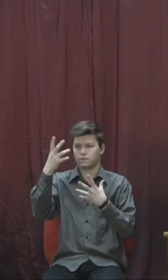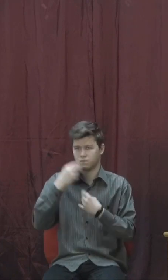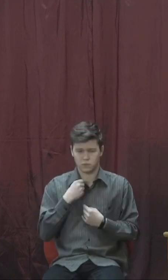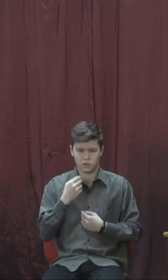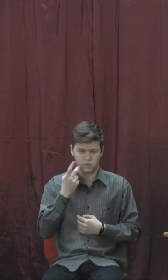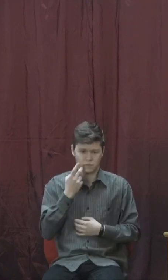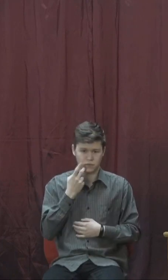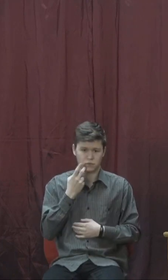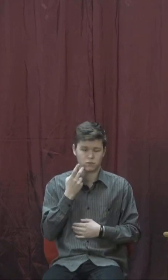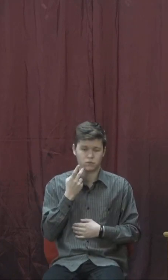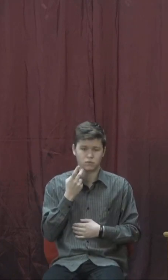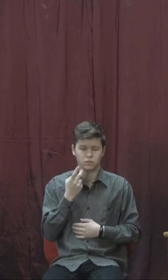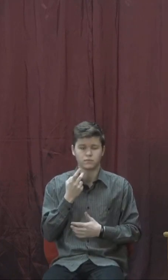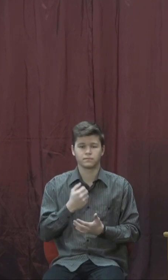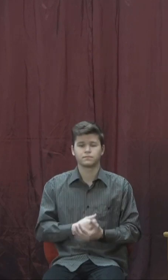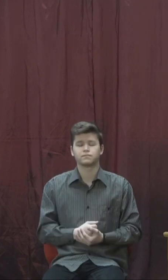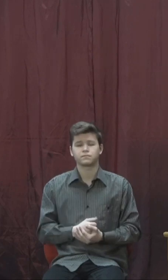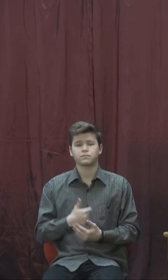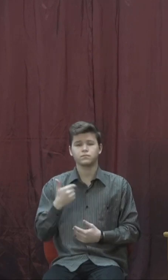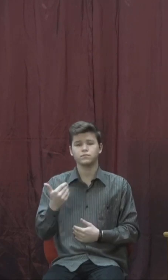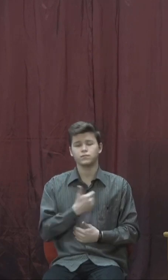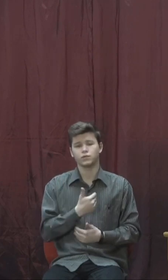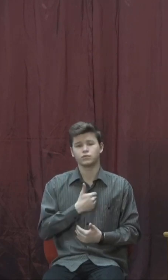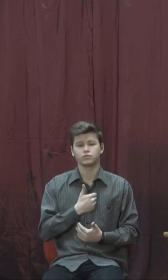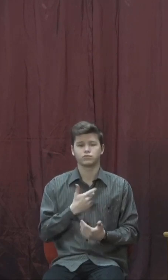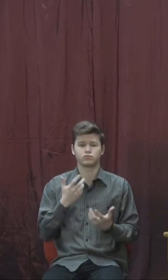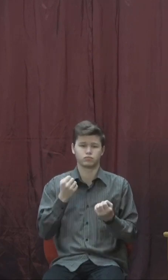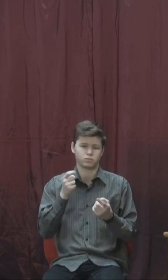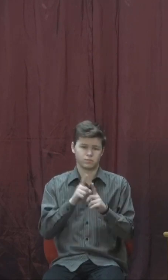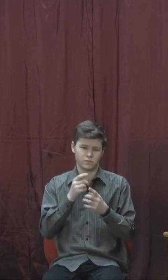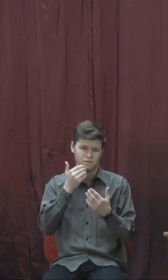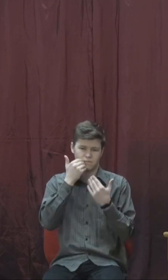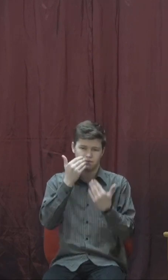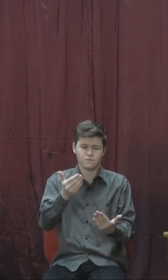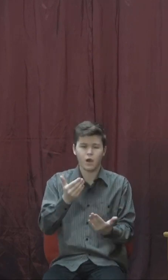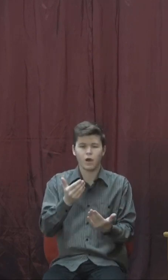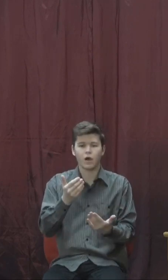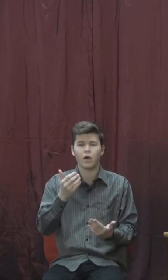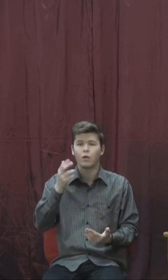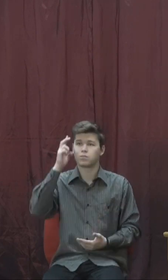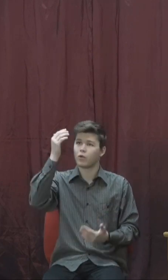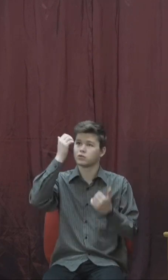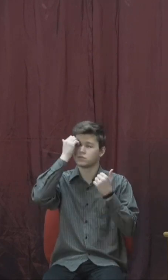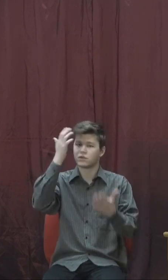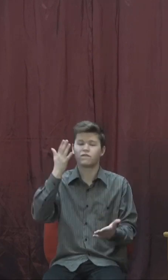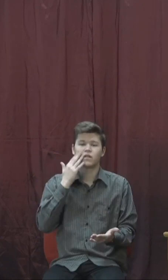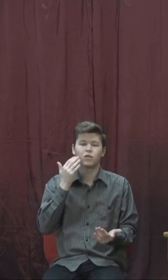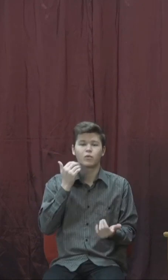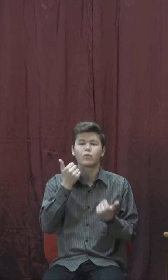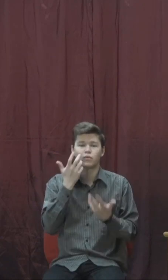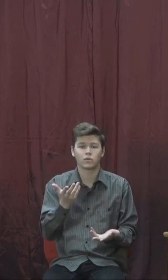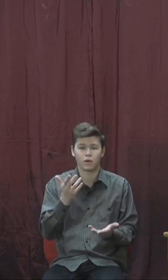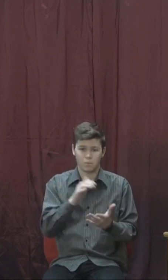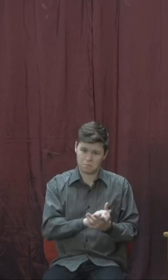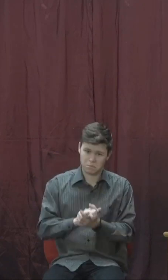спілкування з Богом. Хочі би так запитати ще вас, коли легше славити Бога? Коли мирно,